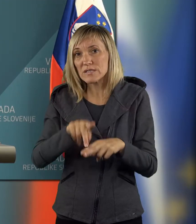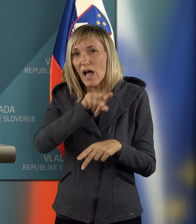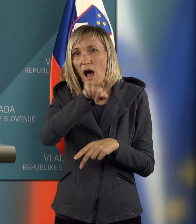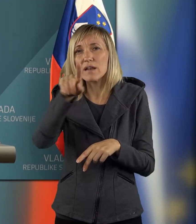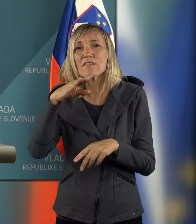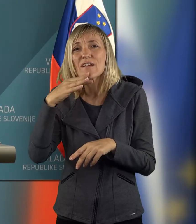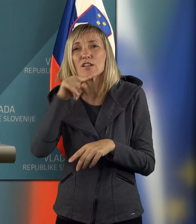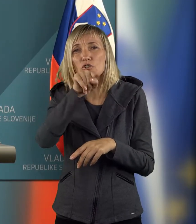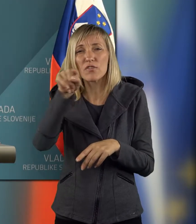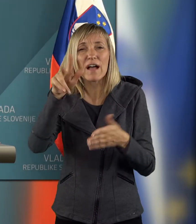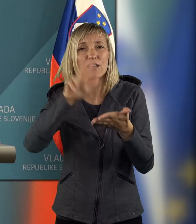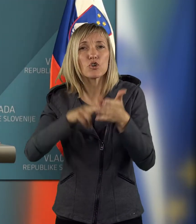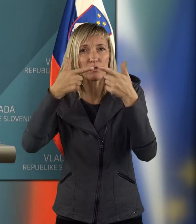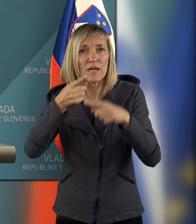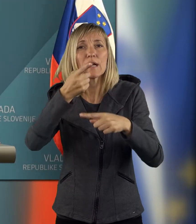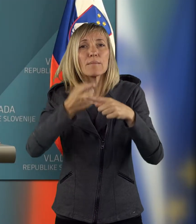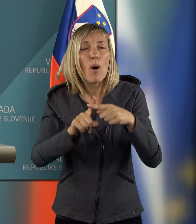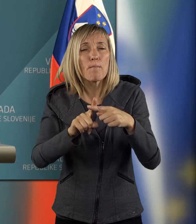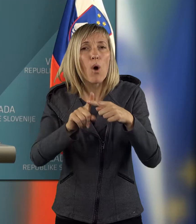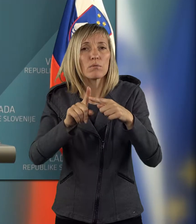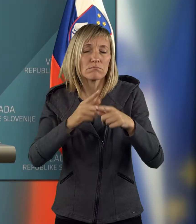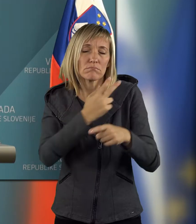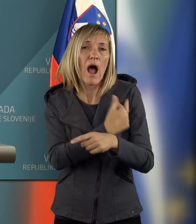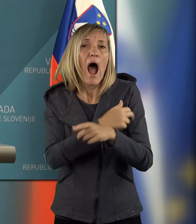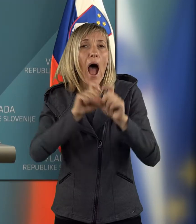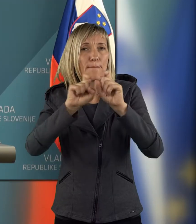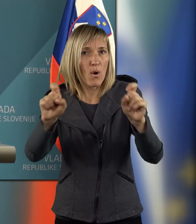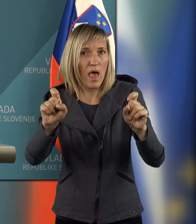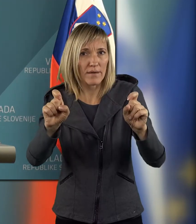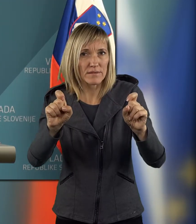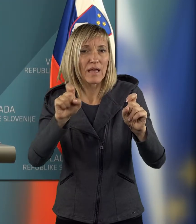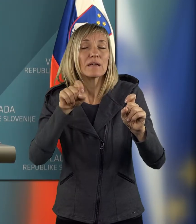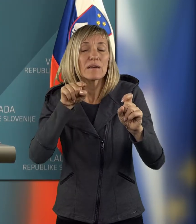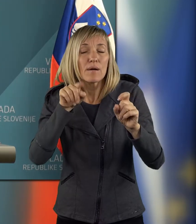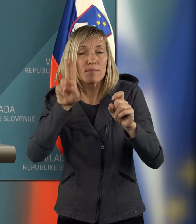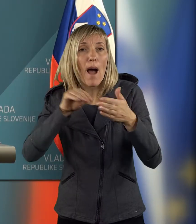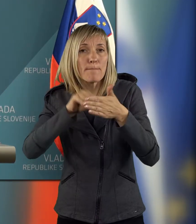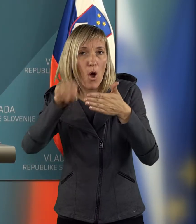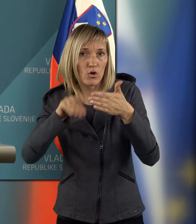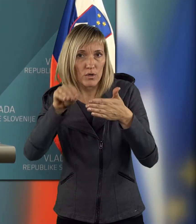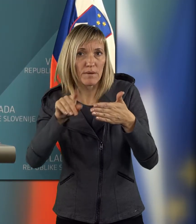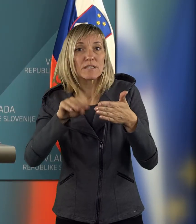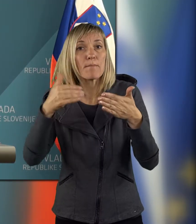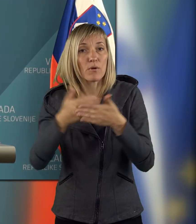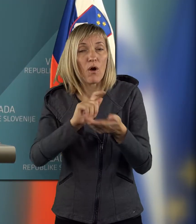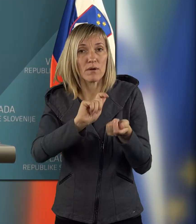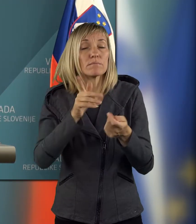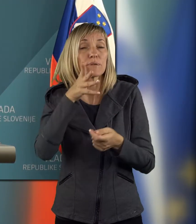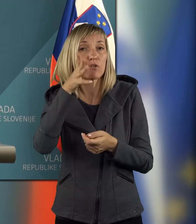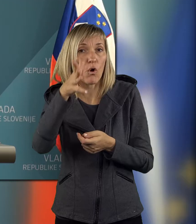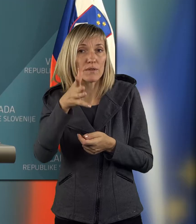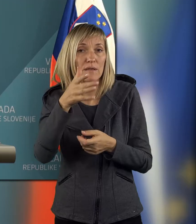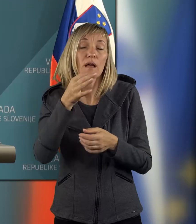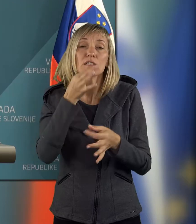desetine takih koncesionarjev, ki imajo polambulante oziroma takšno pogodbo z ministrstvom, se lahko ponovem prihodnje